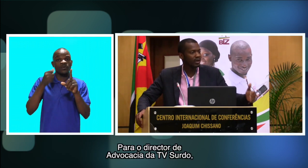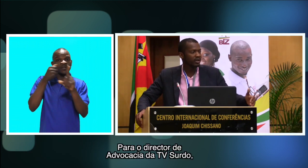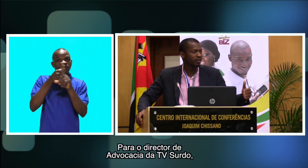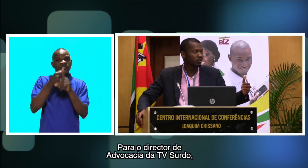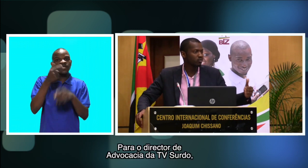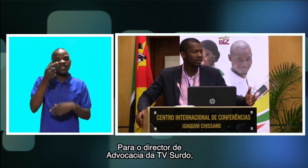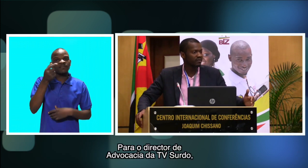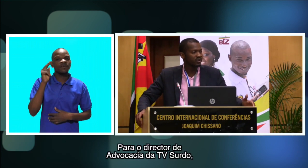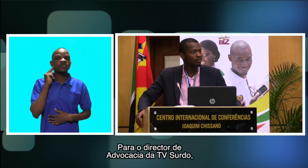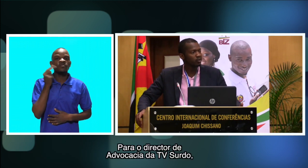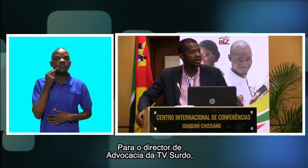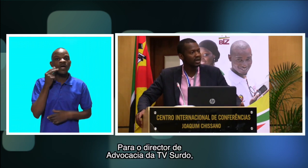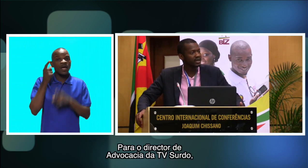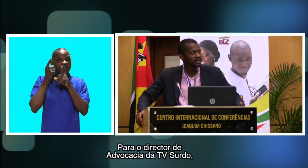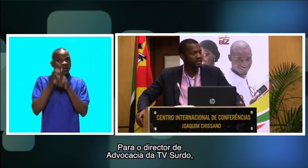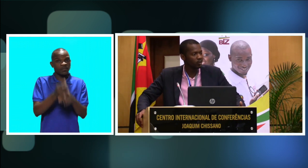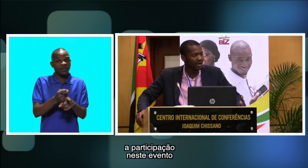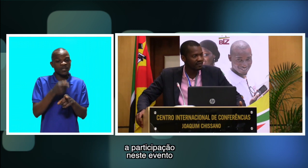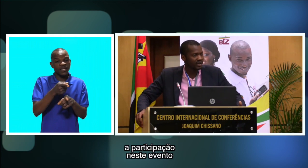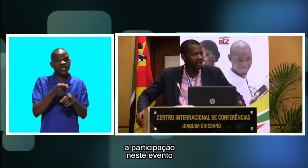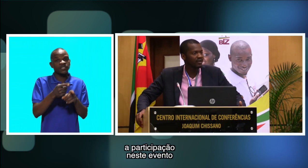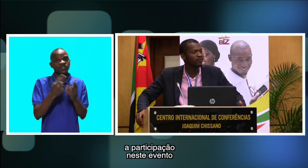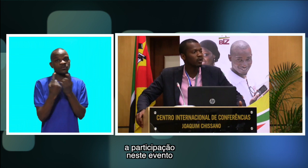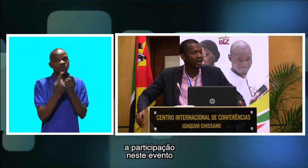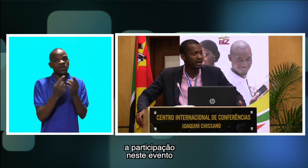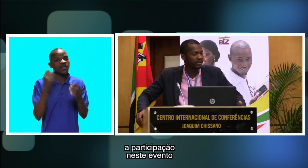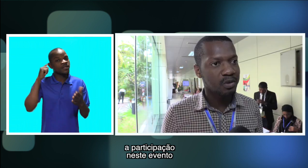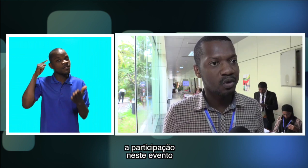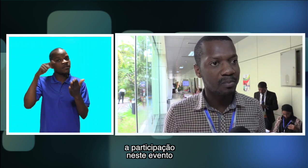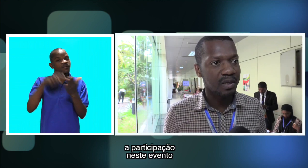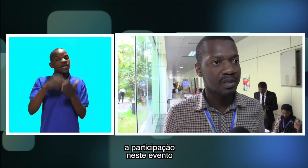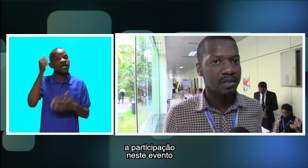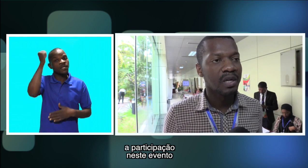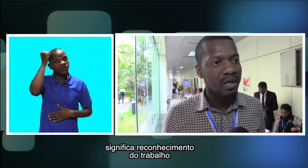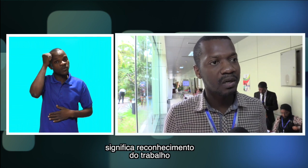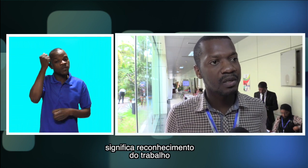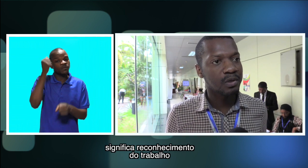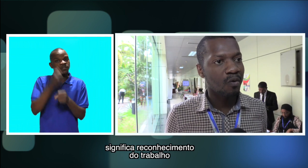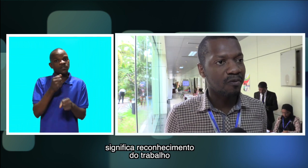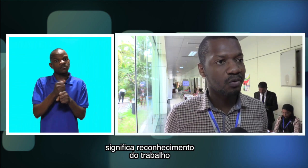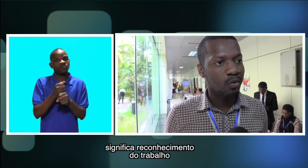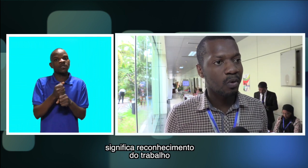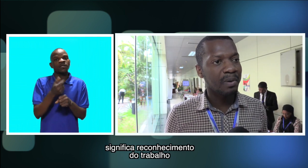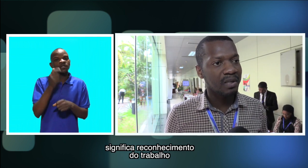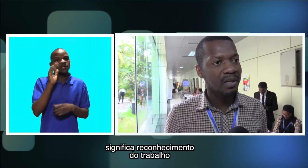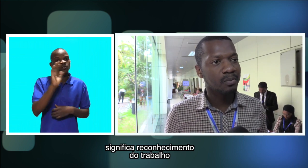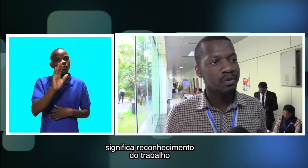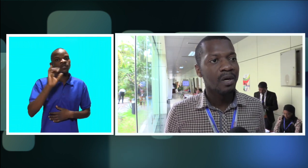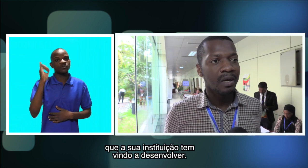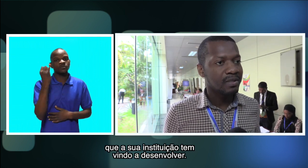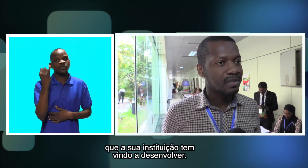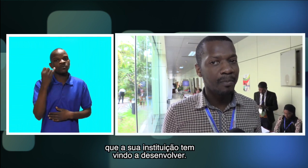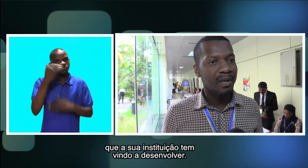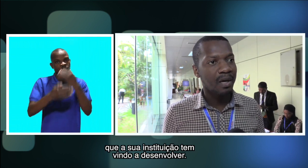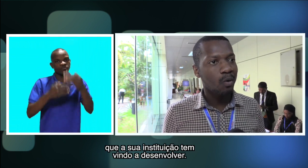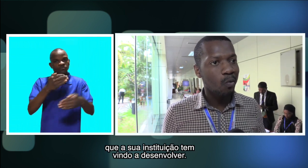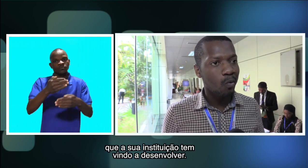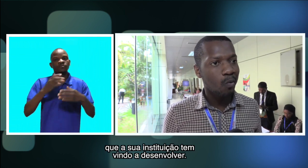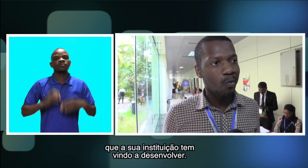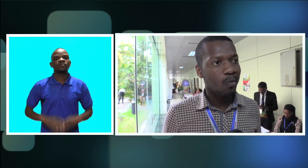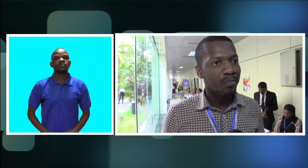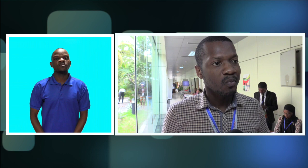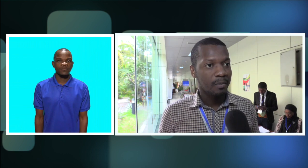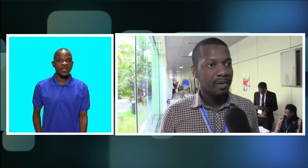diretor de advocacia da TV Surdo A participação neste evento Significa reconhecimento do trabalho Que a sua